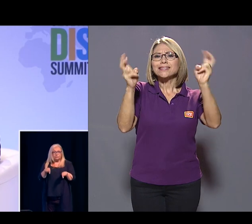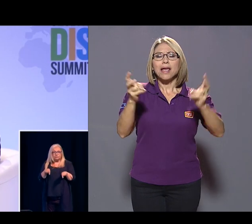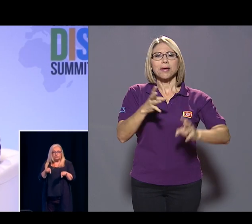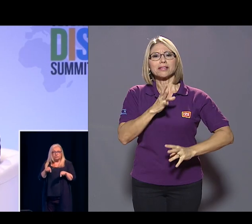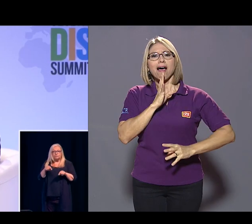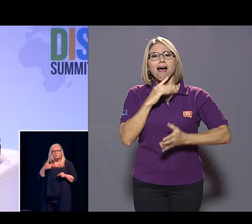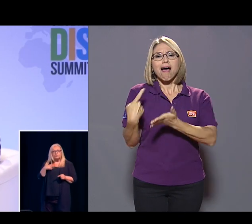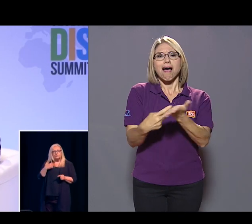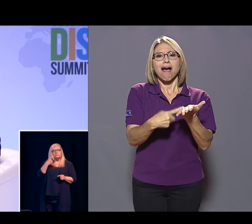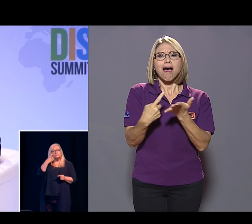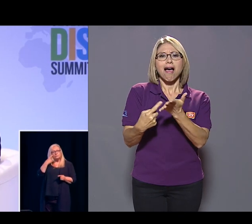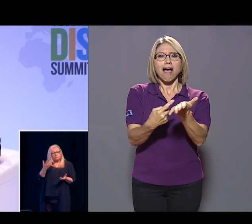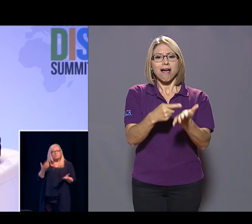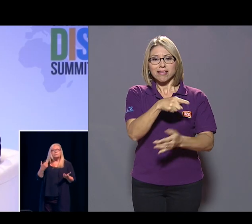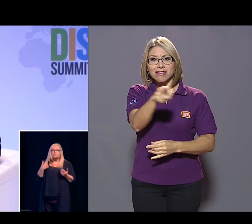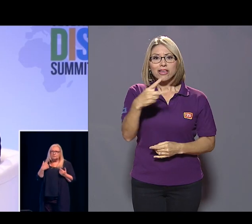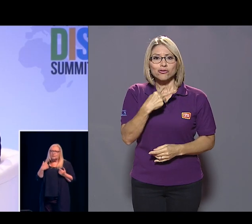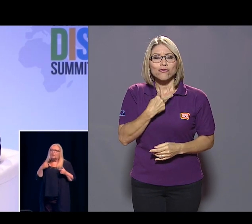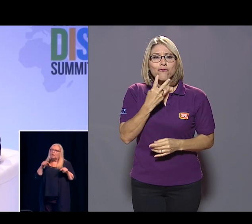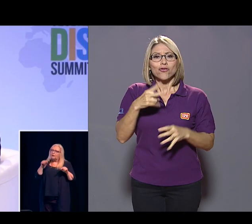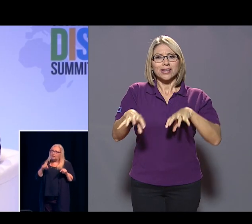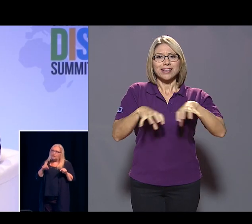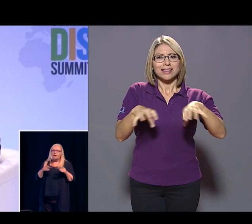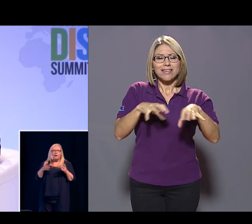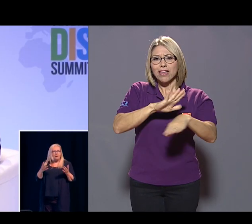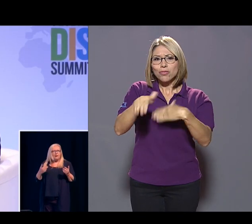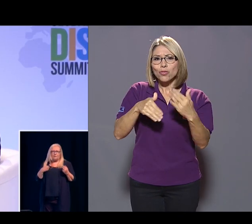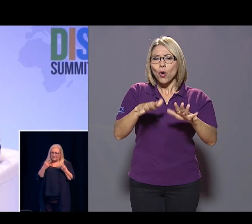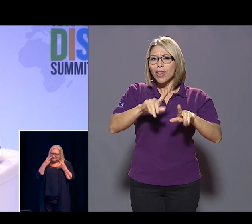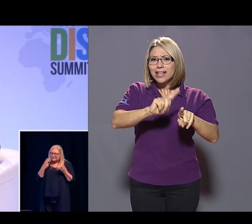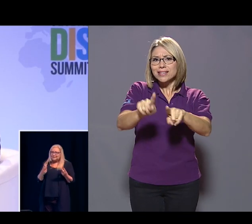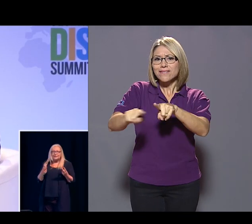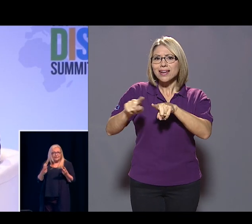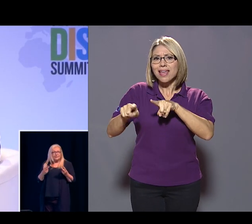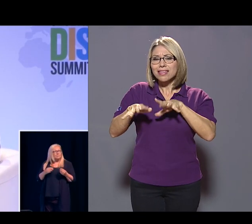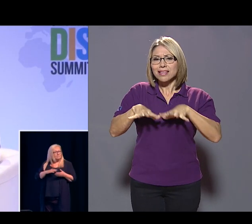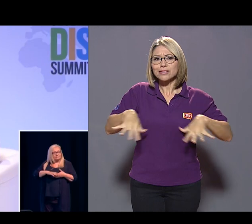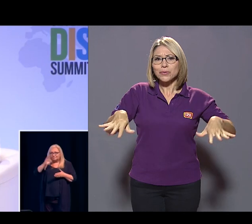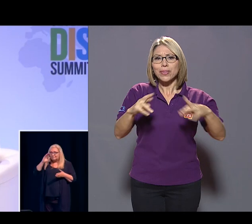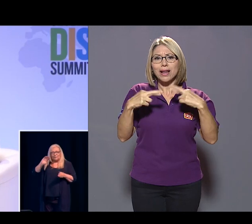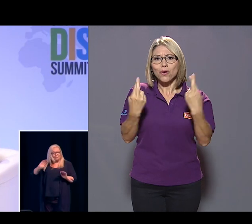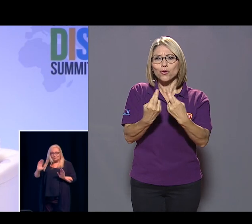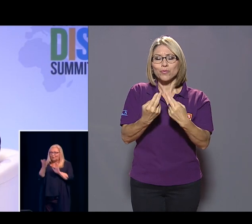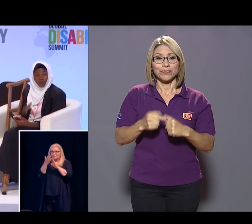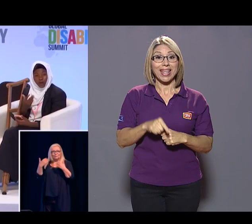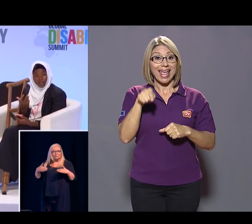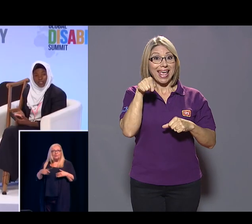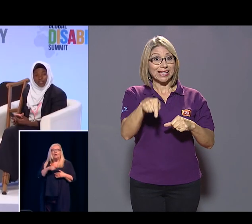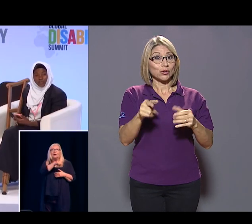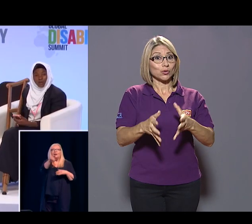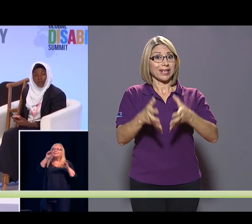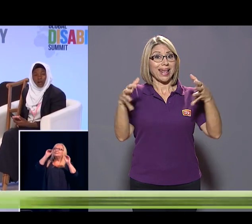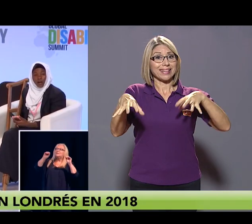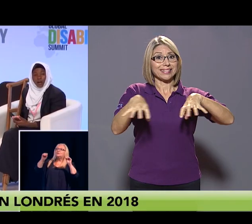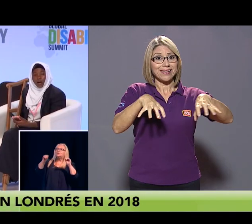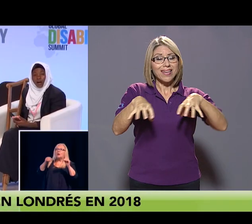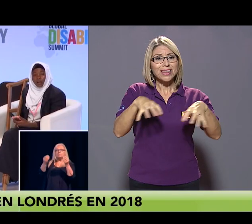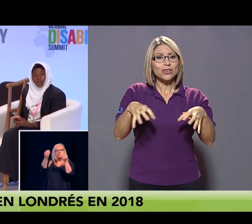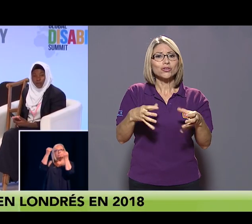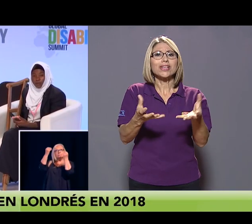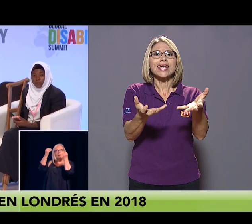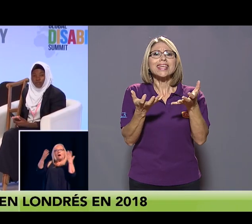y voz activa en las actividades que componen la cumbre. Estos grandes eventos que convocan a efectivamente